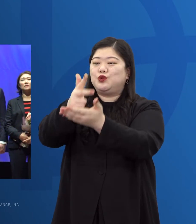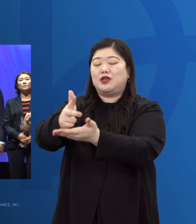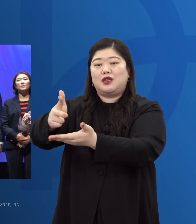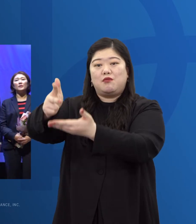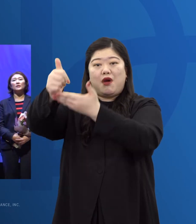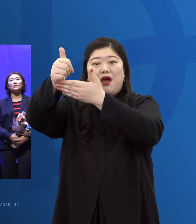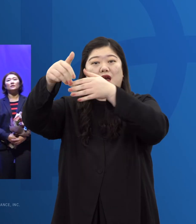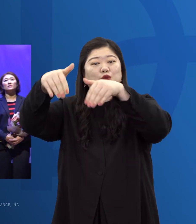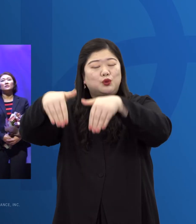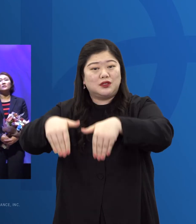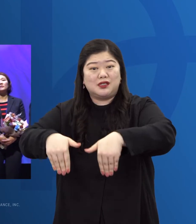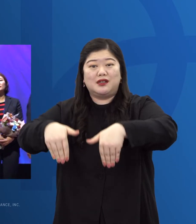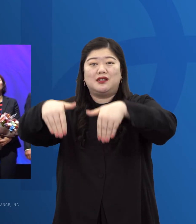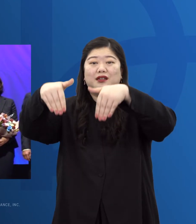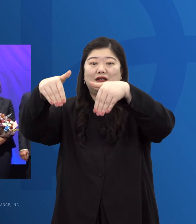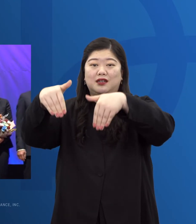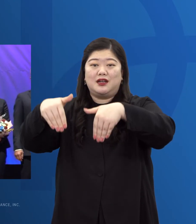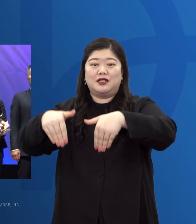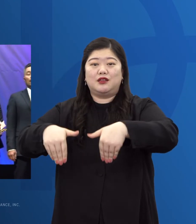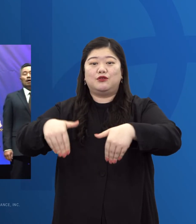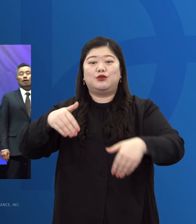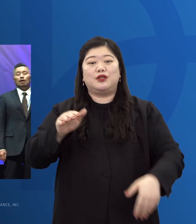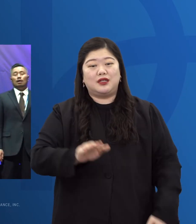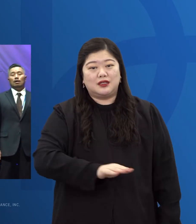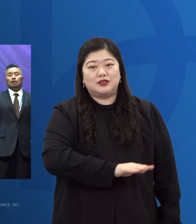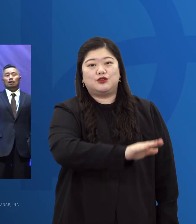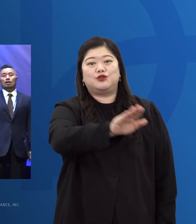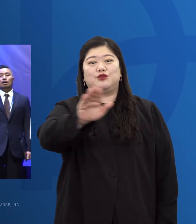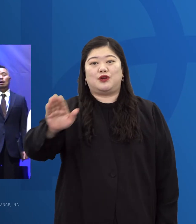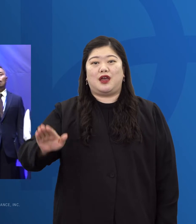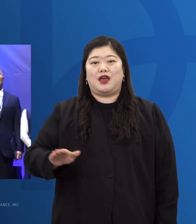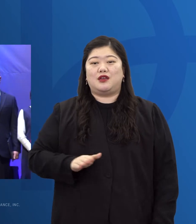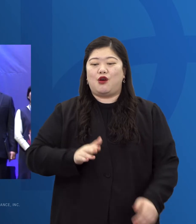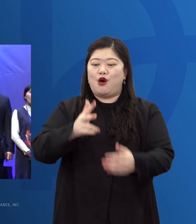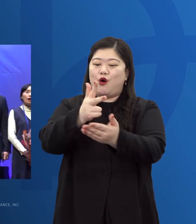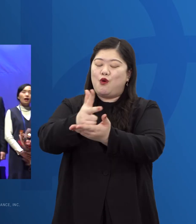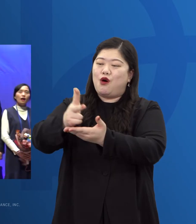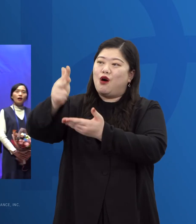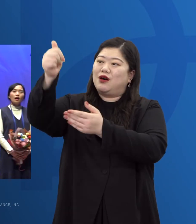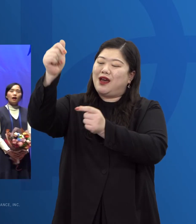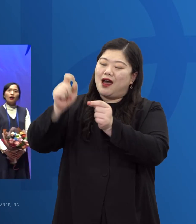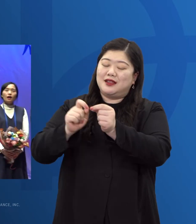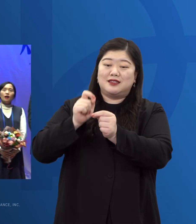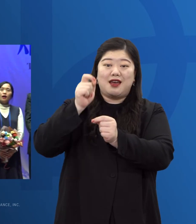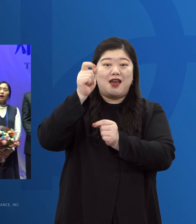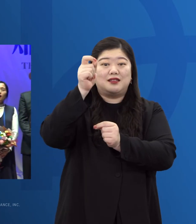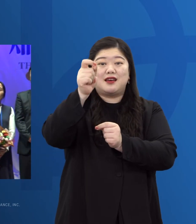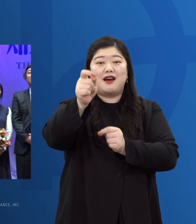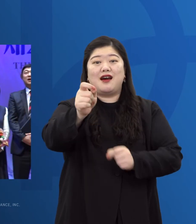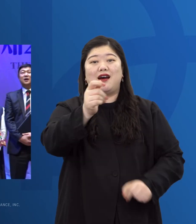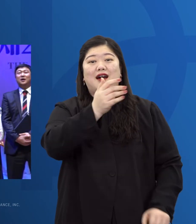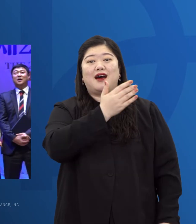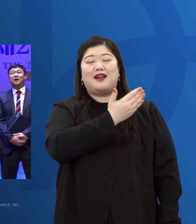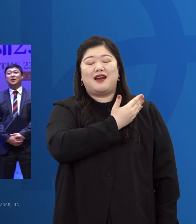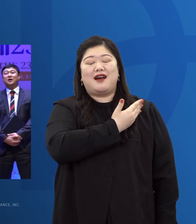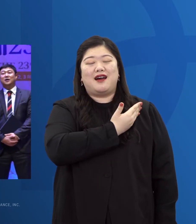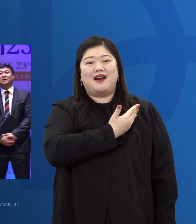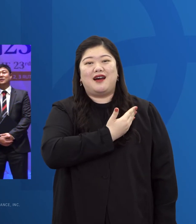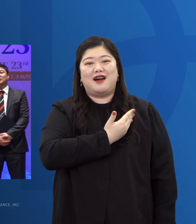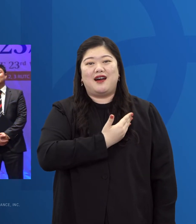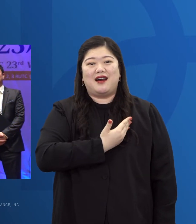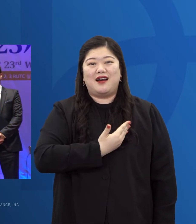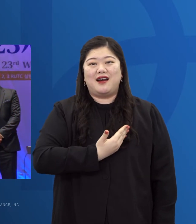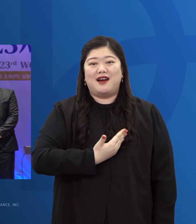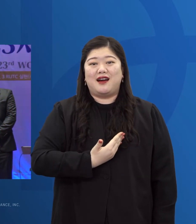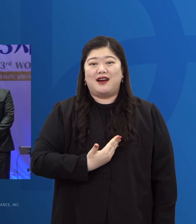70인의 제자들 우리는 주의 영원한 제자들